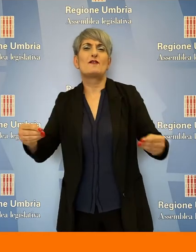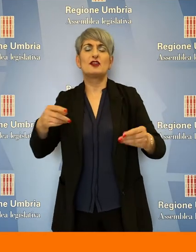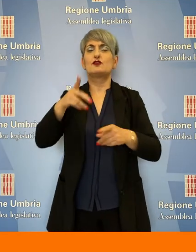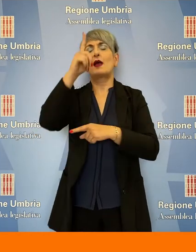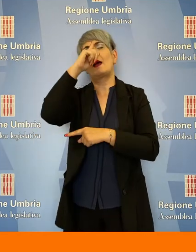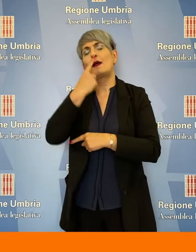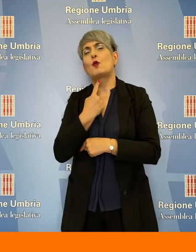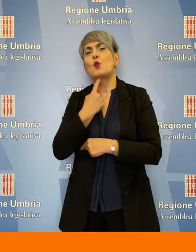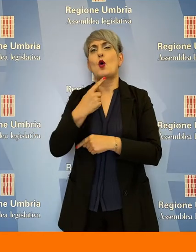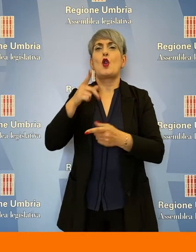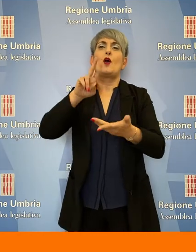segni.